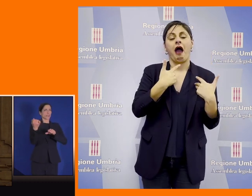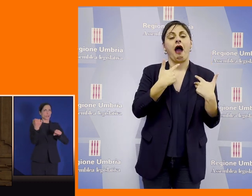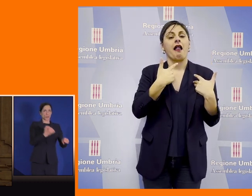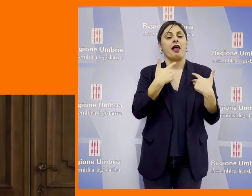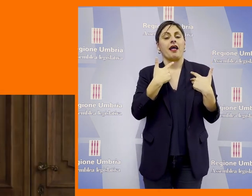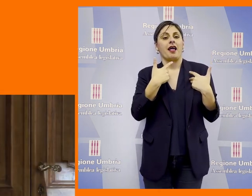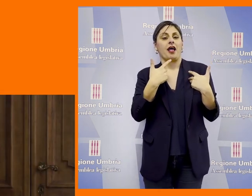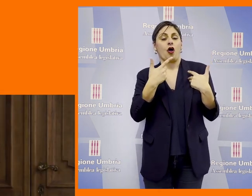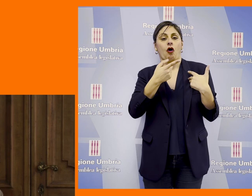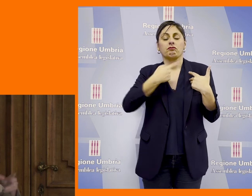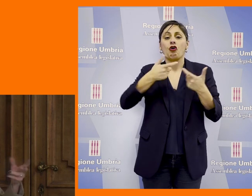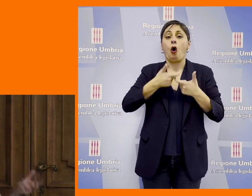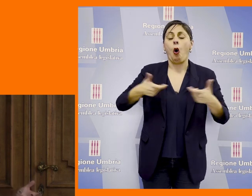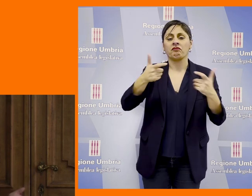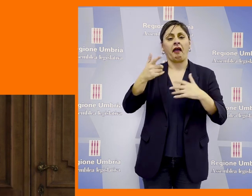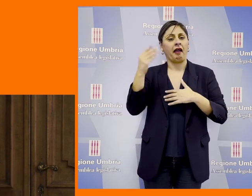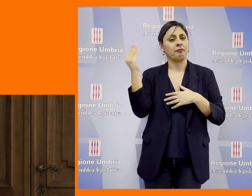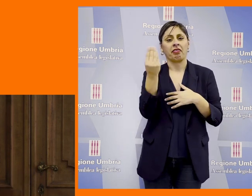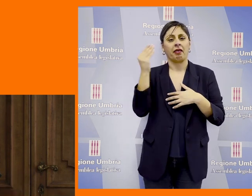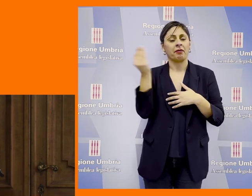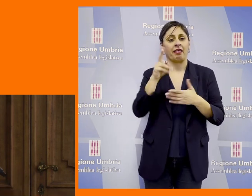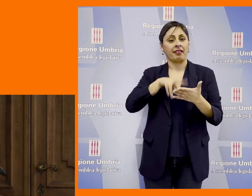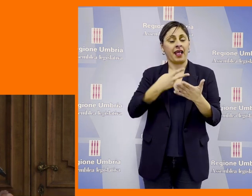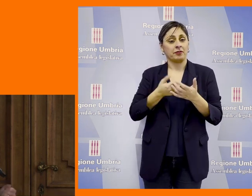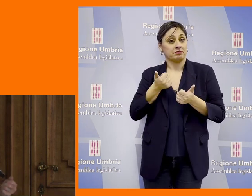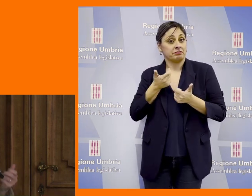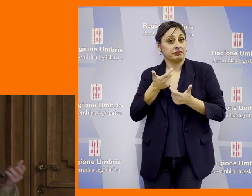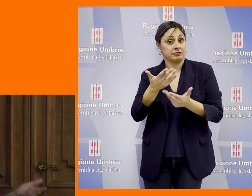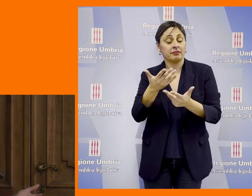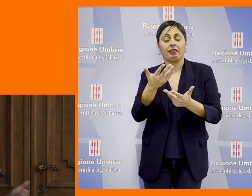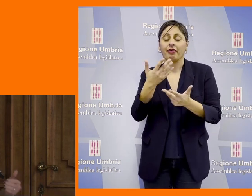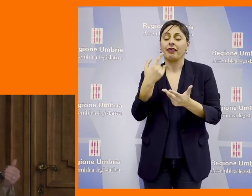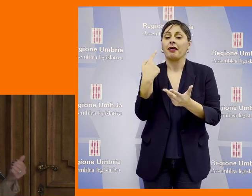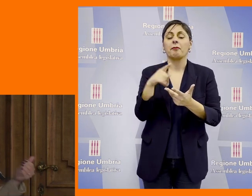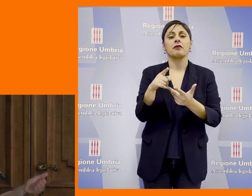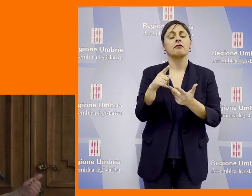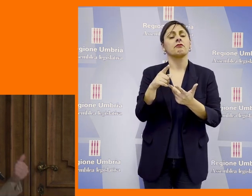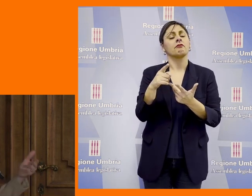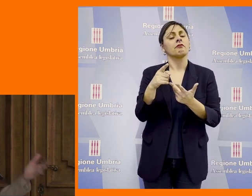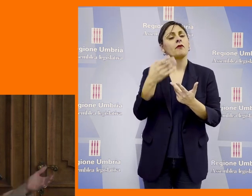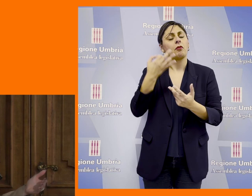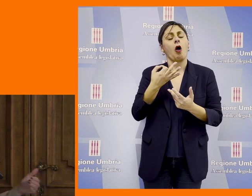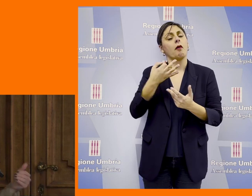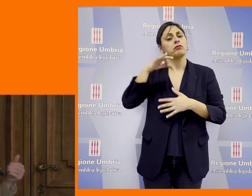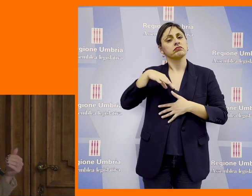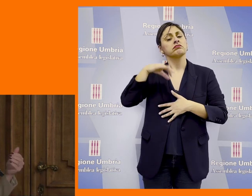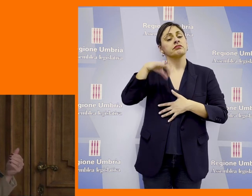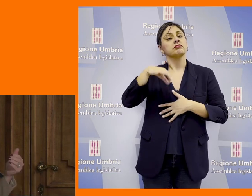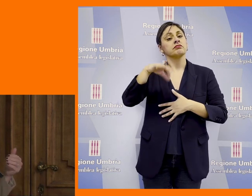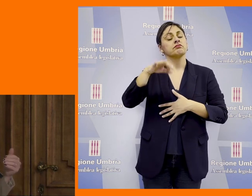nostri convegni ogni periodicamente